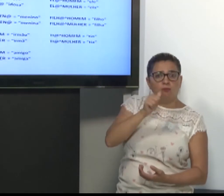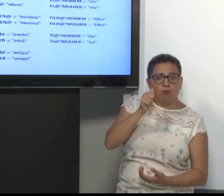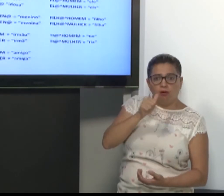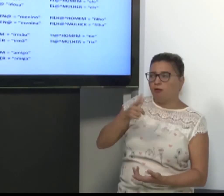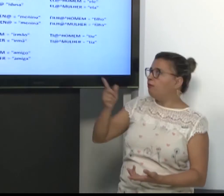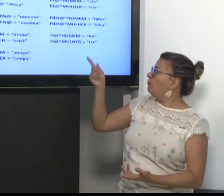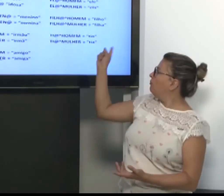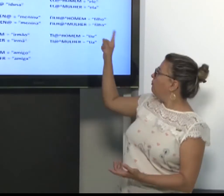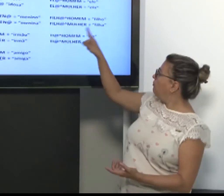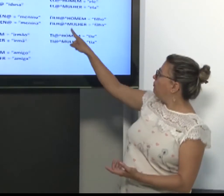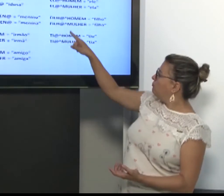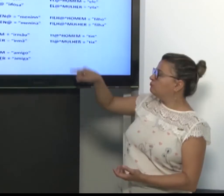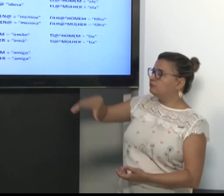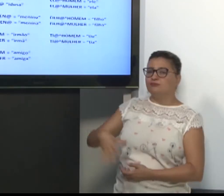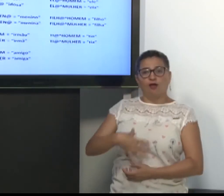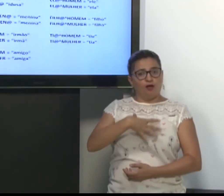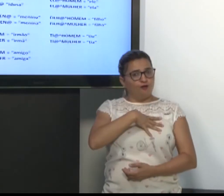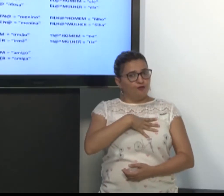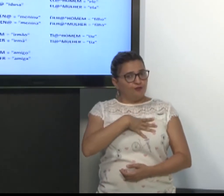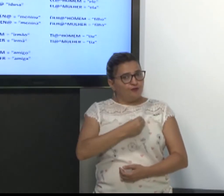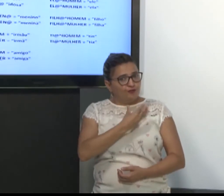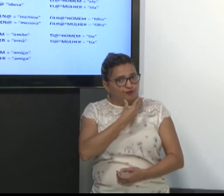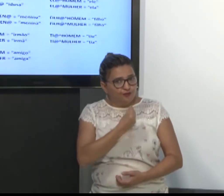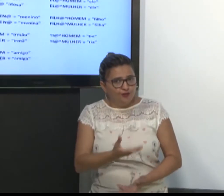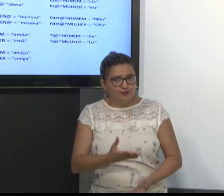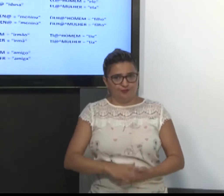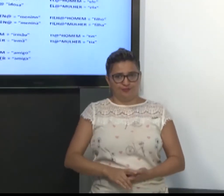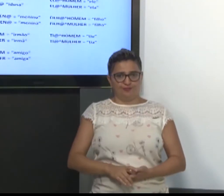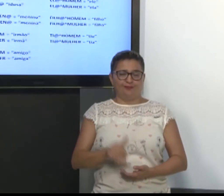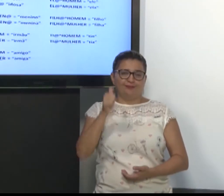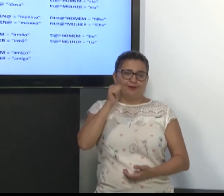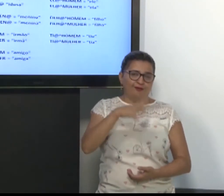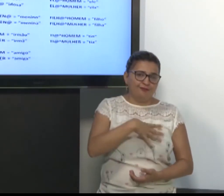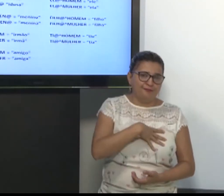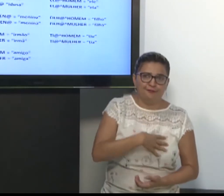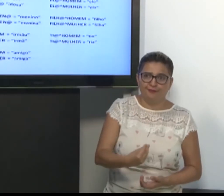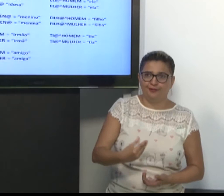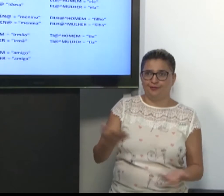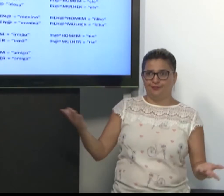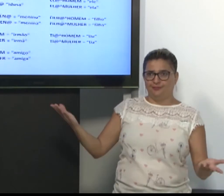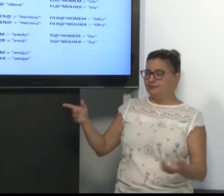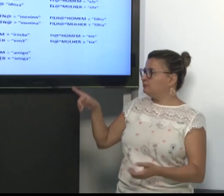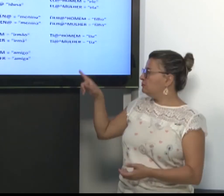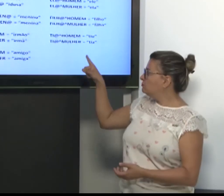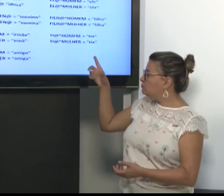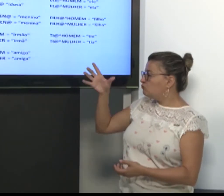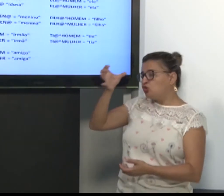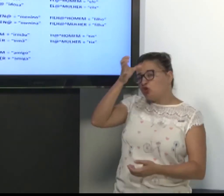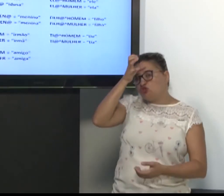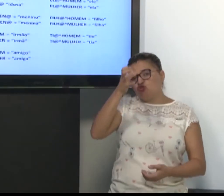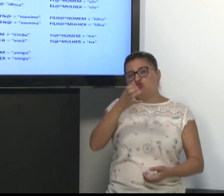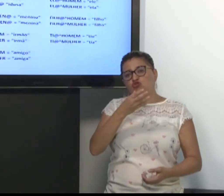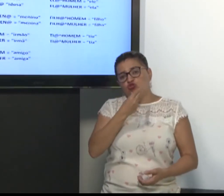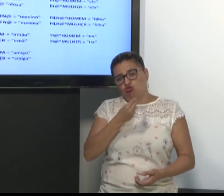Filho, homem. Filha. Usa o sinal de mulher. Tio e tia.